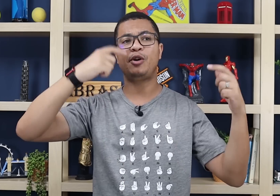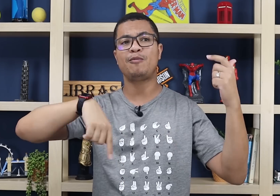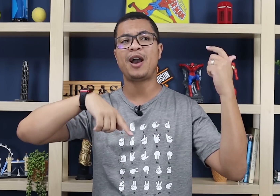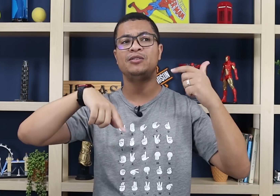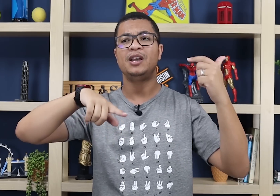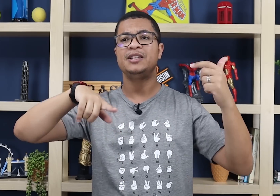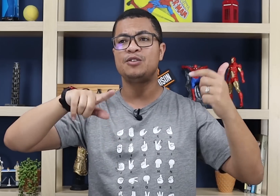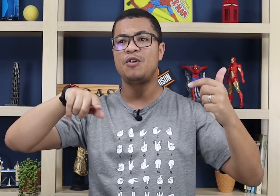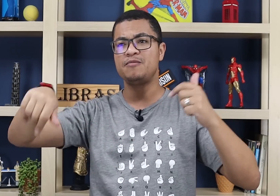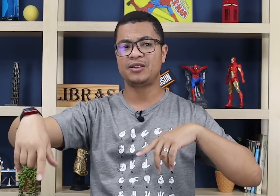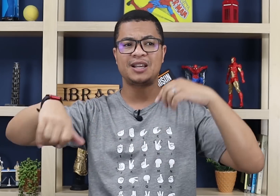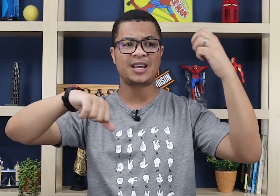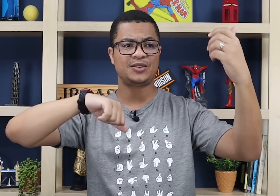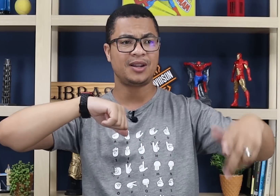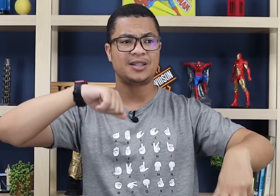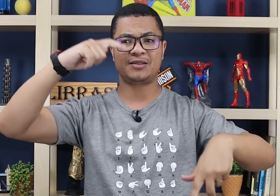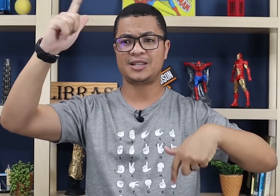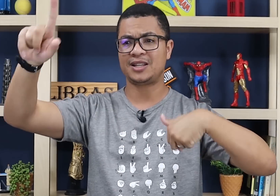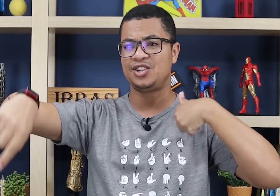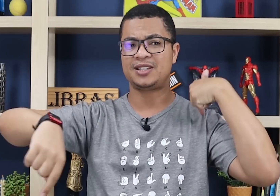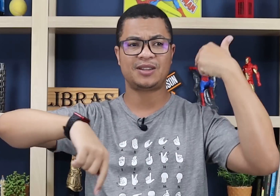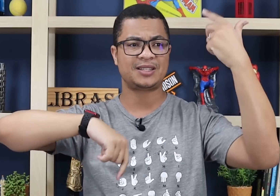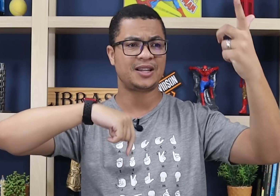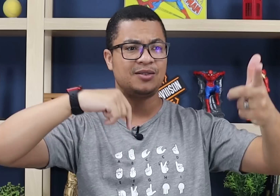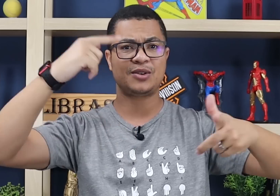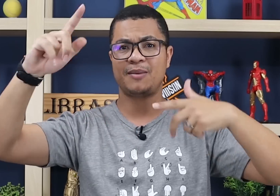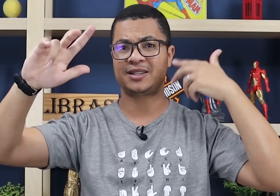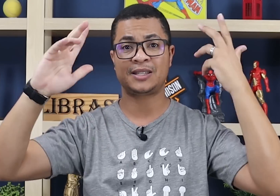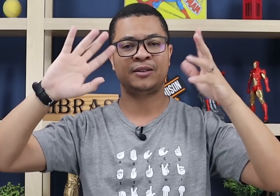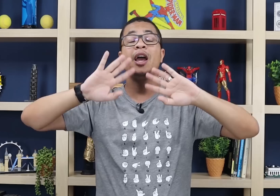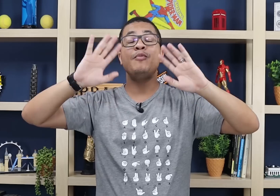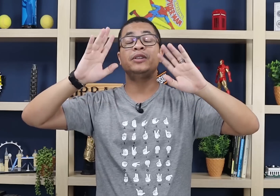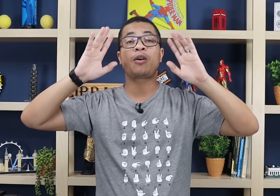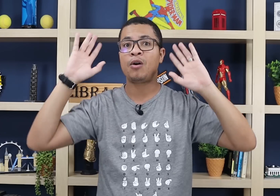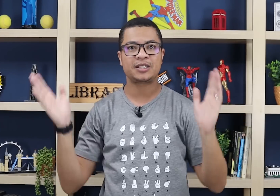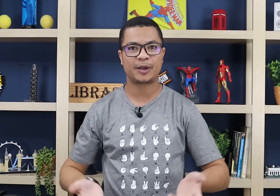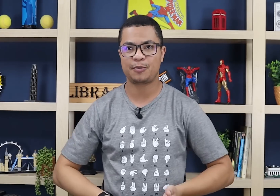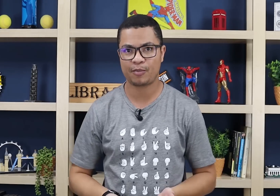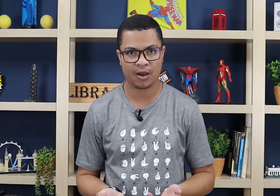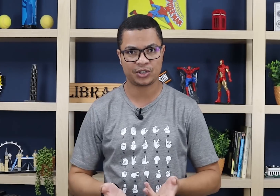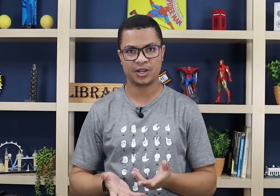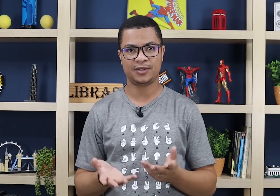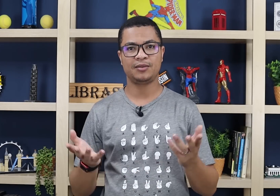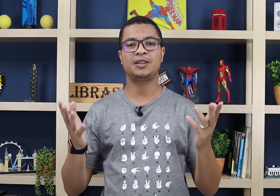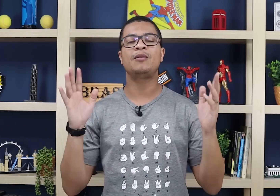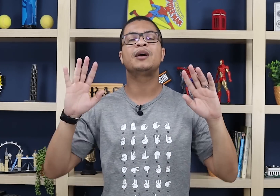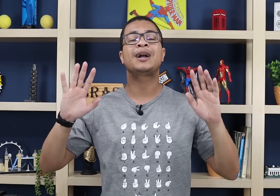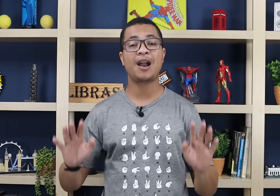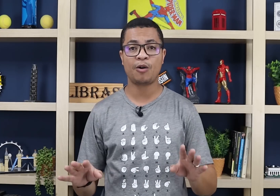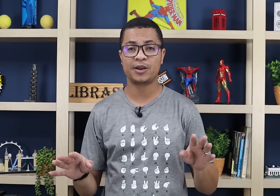preocupado se o movimento tá certo, se a orientação tá certa, a direção tá certa, se não sei o que mais tá certo. É muita coisa pra se preocupar logo de início. Então, calma,